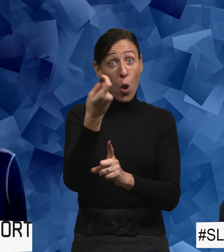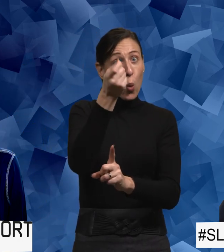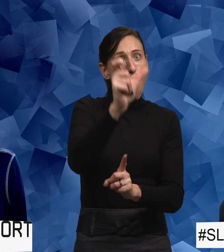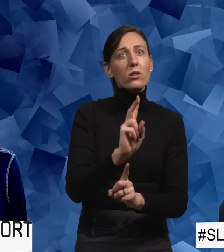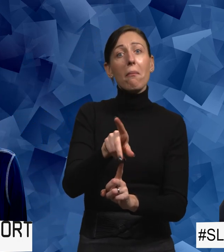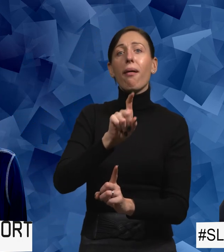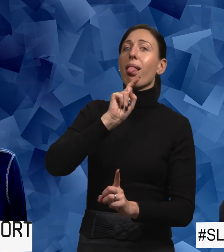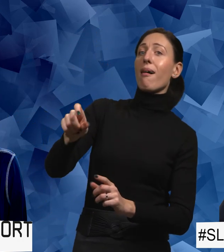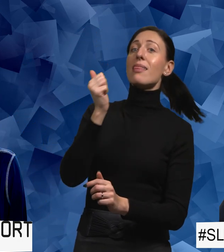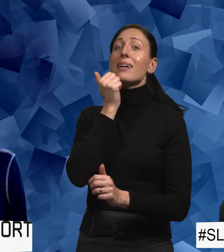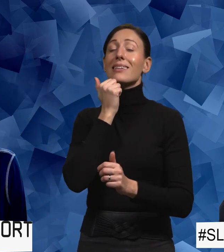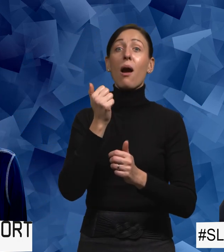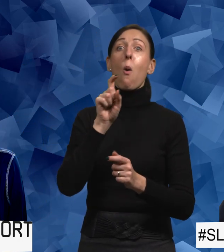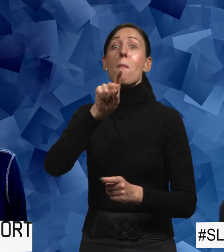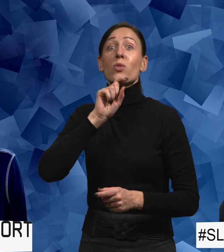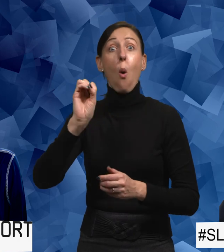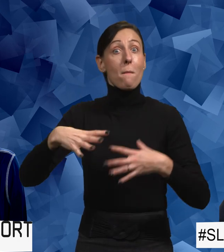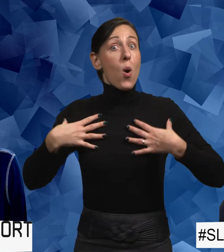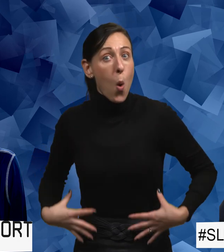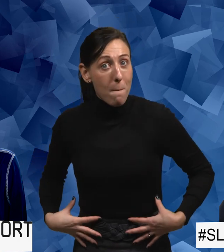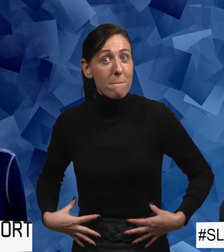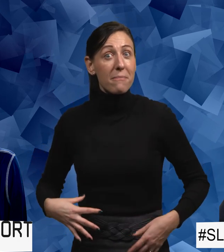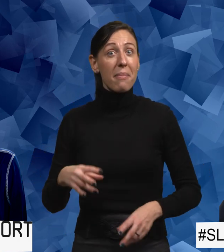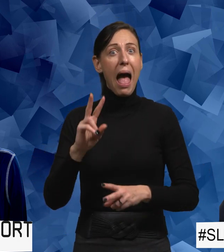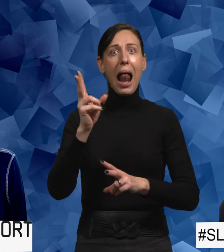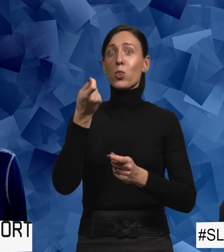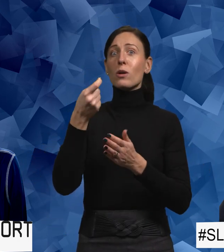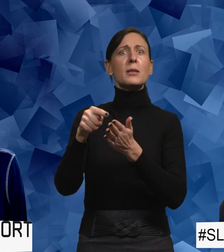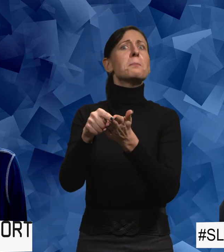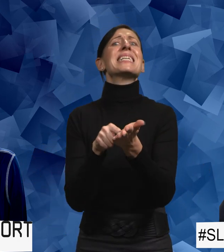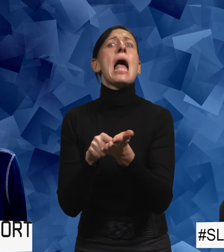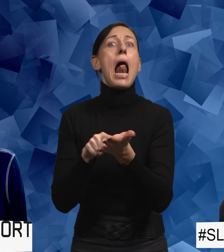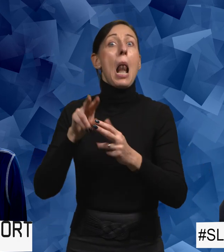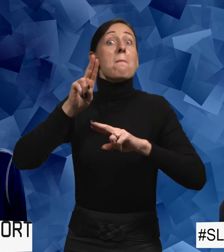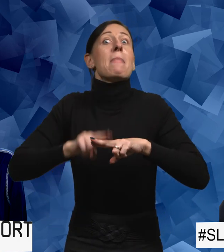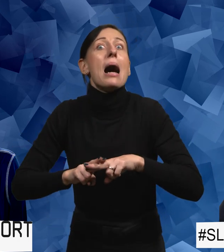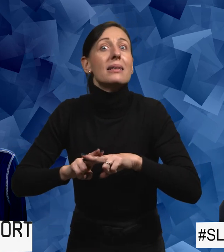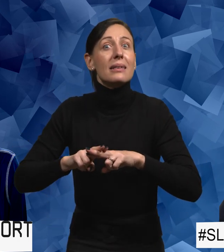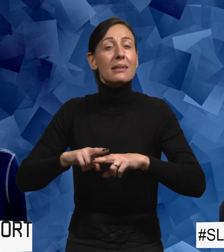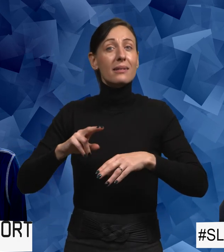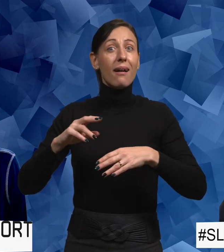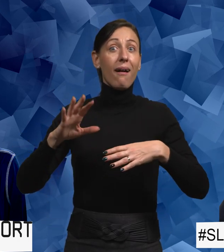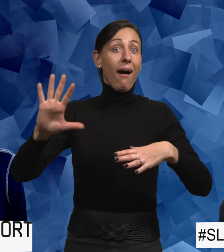fällde en taskig kommentar om kroppen? Var det så att någon fällde en taskig kommentar om